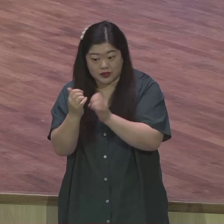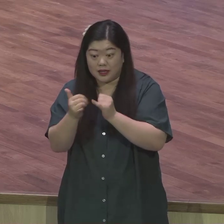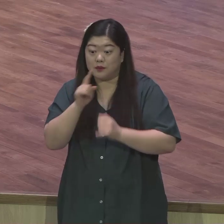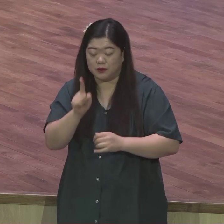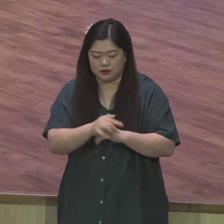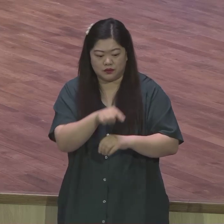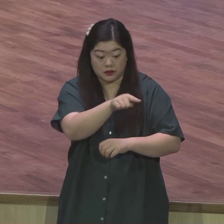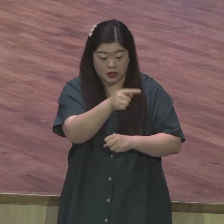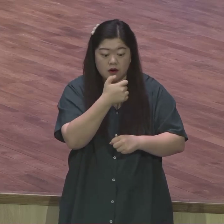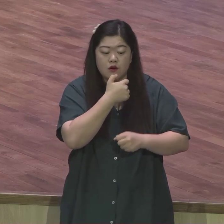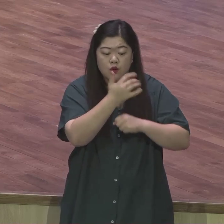일으켰다